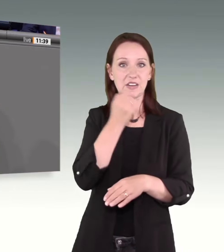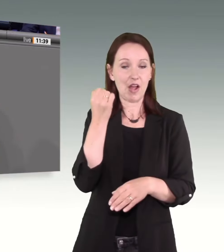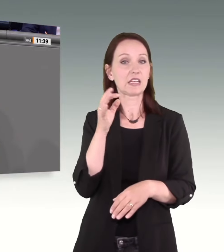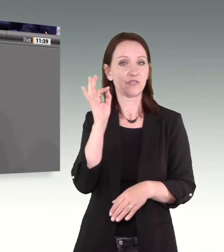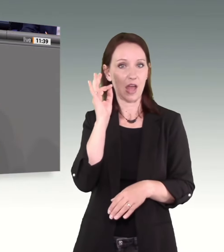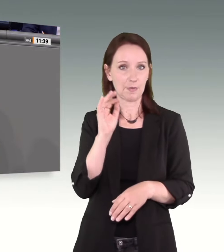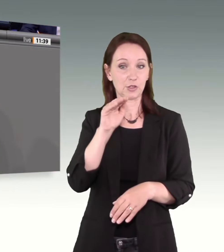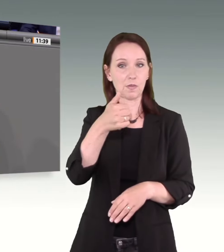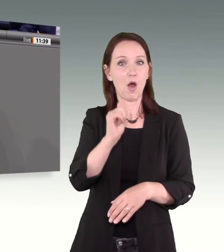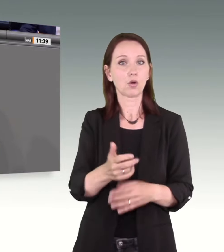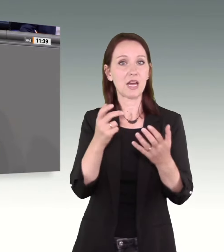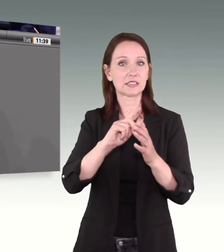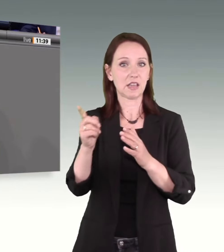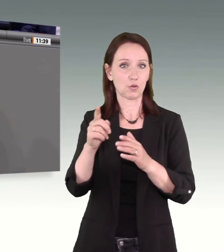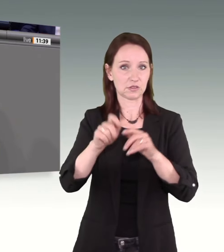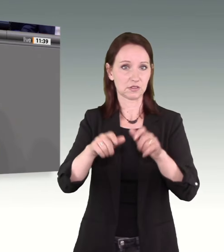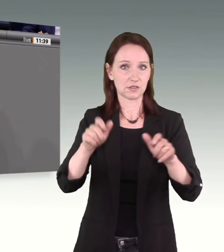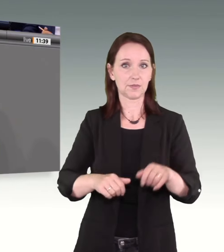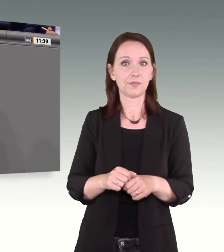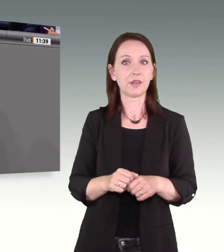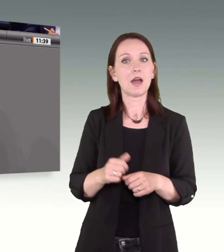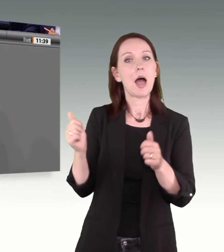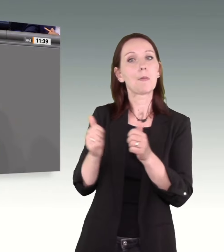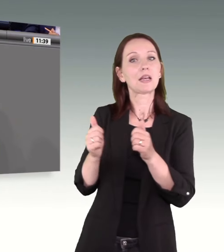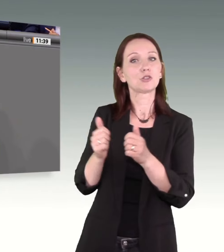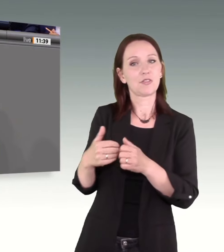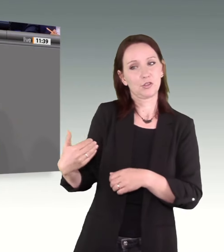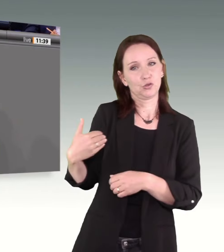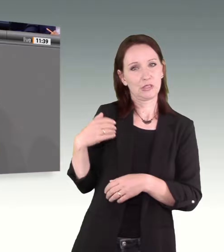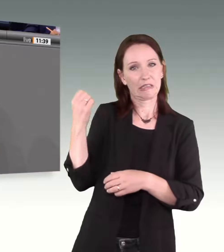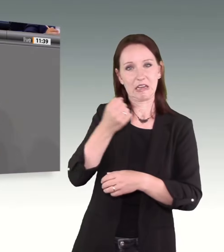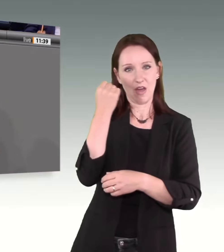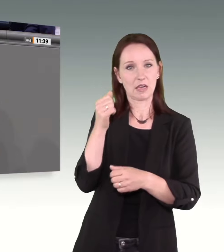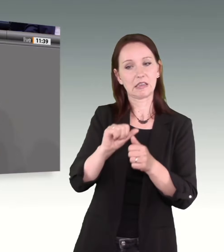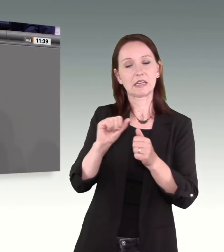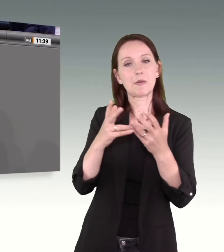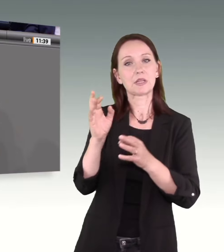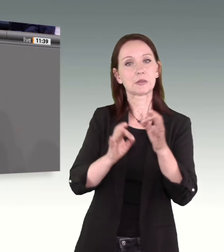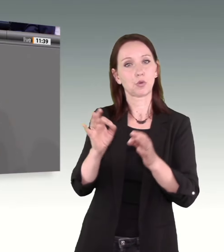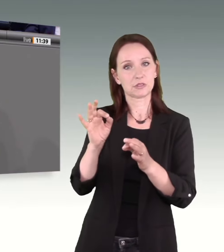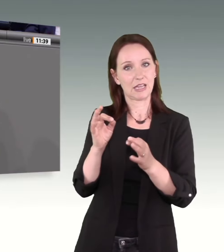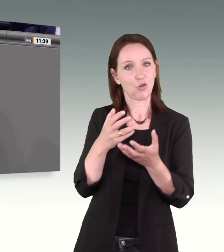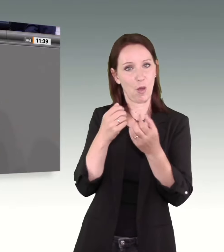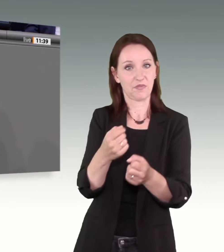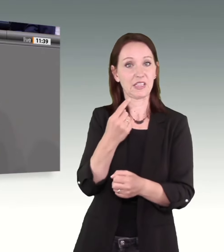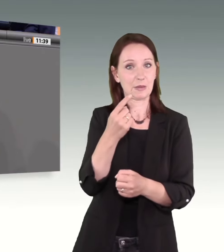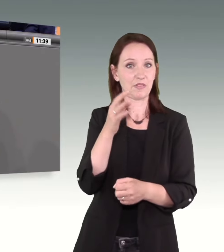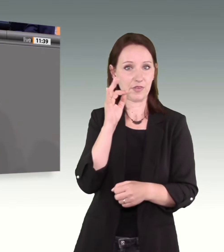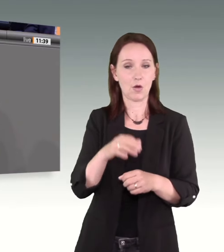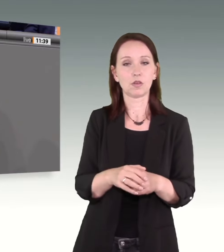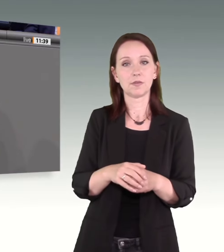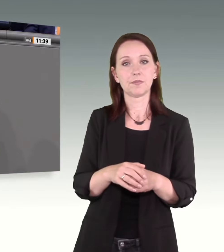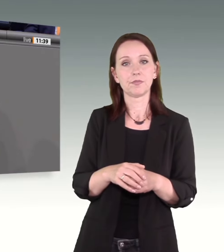Partnerschaftsgewalt sind Frauen. Rund ein Viertel der Frauen im Alter von 16 bis 85 Jahren haben mindestens einmal im Leben